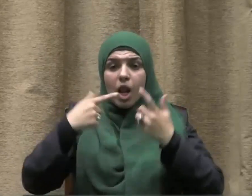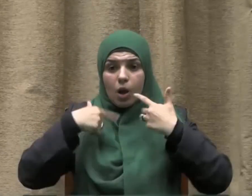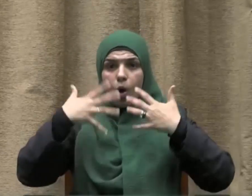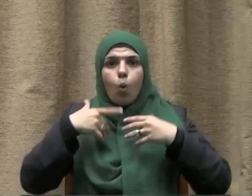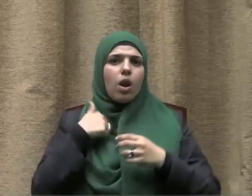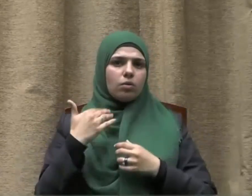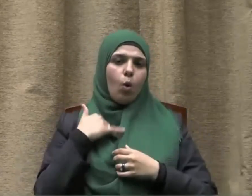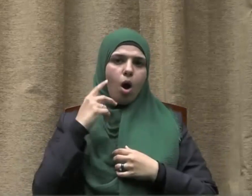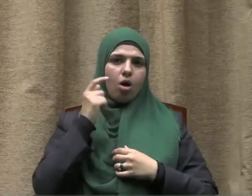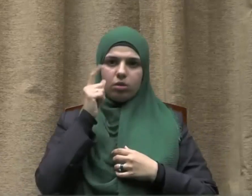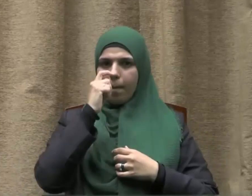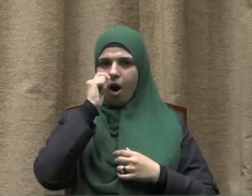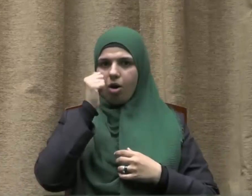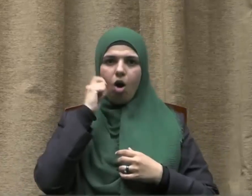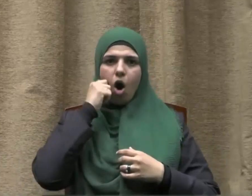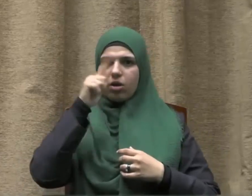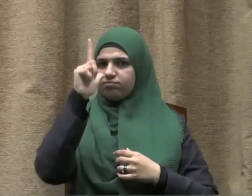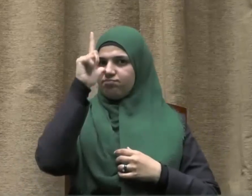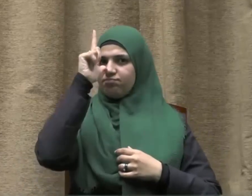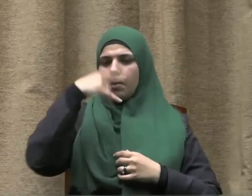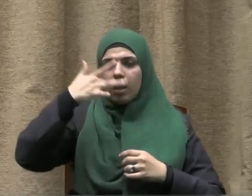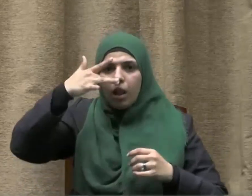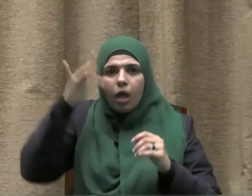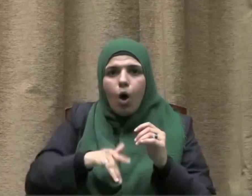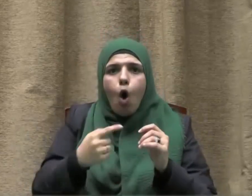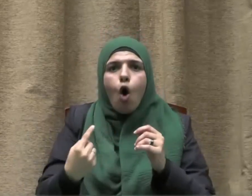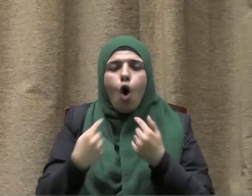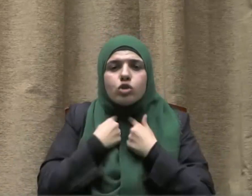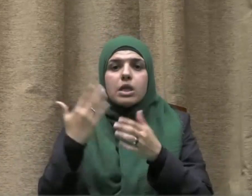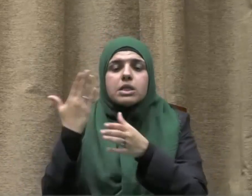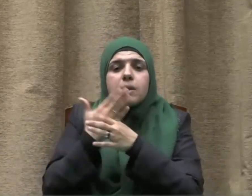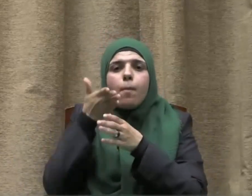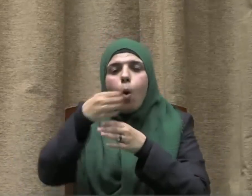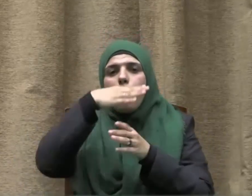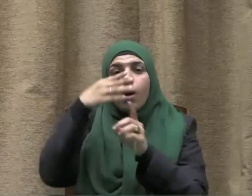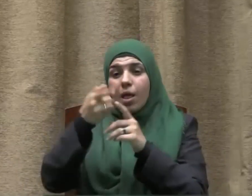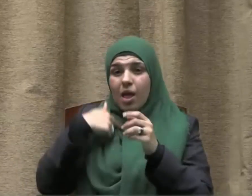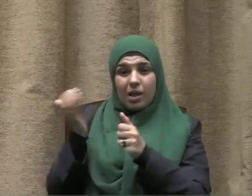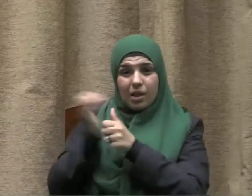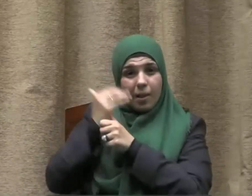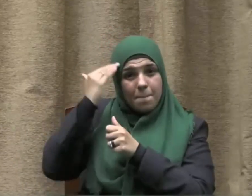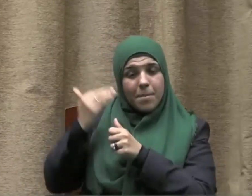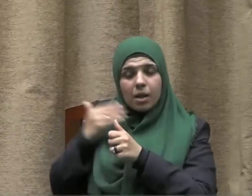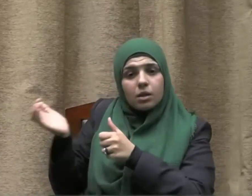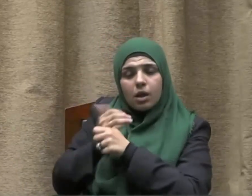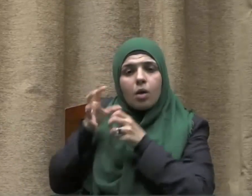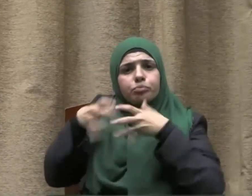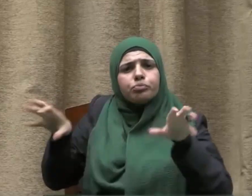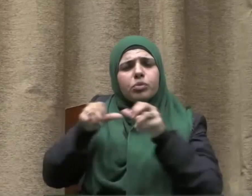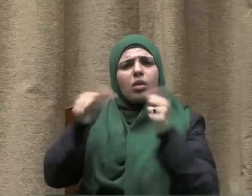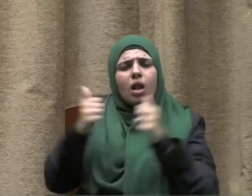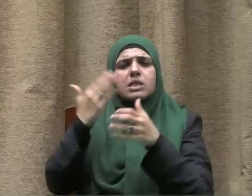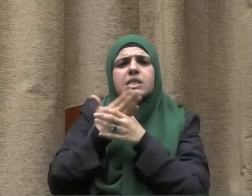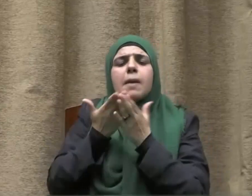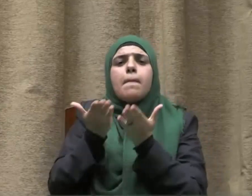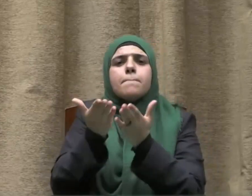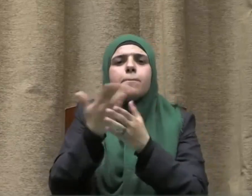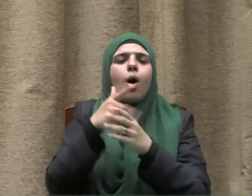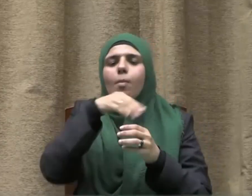وضعت وكم من عزيز أذلت وكم فرقت بين الزوج وزوجه وكم أورثت من حسرة